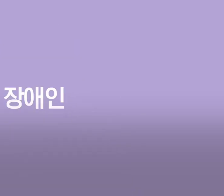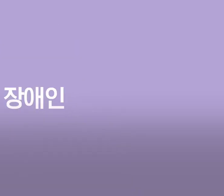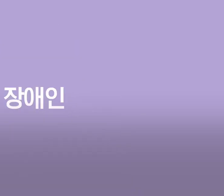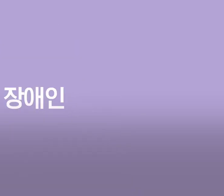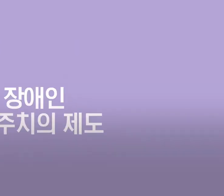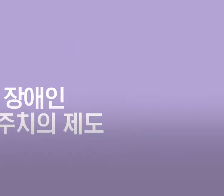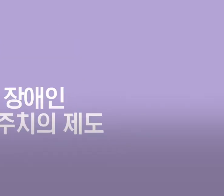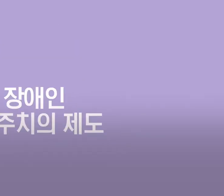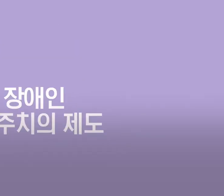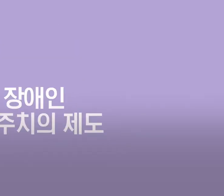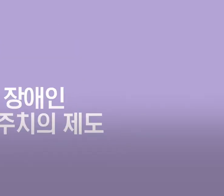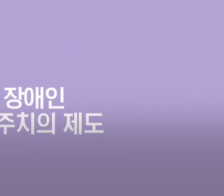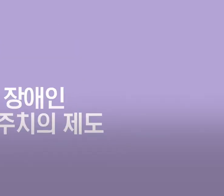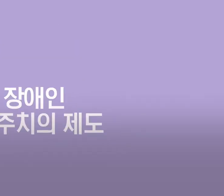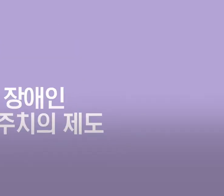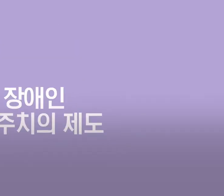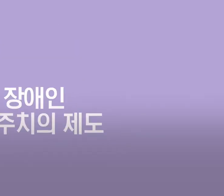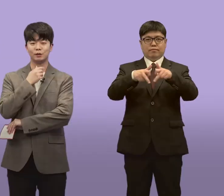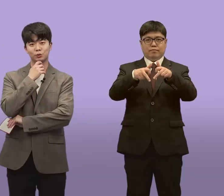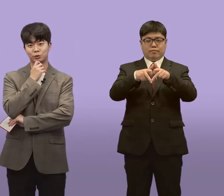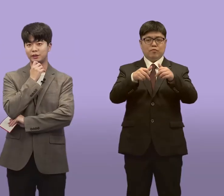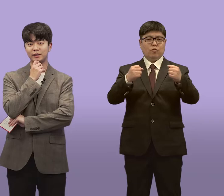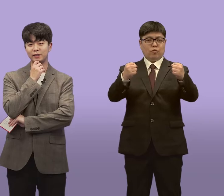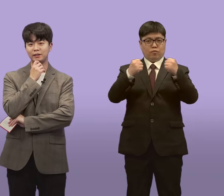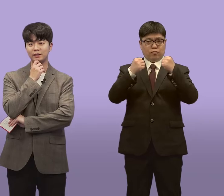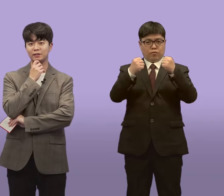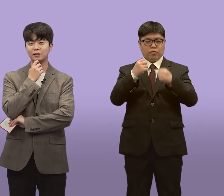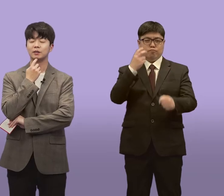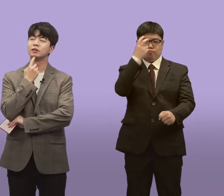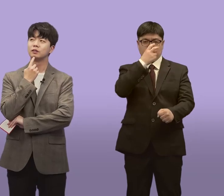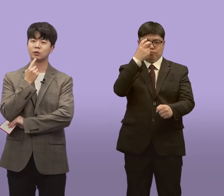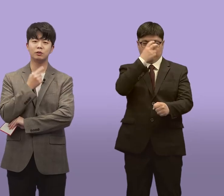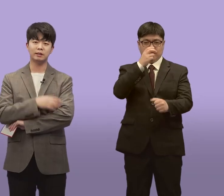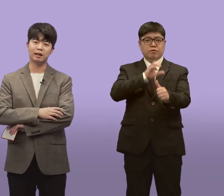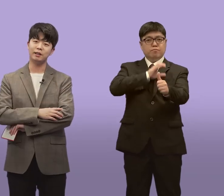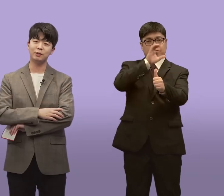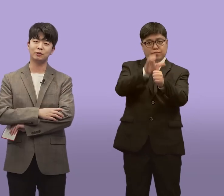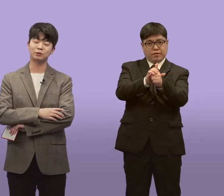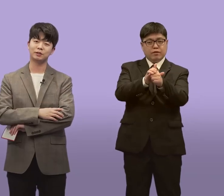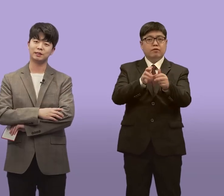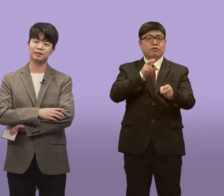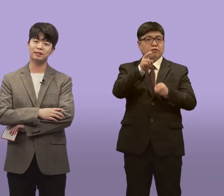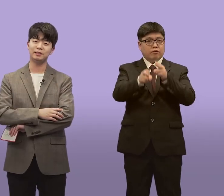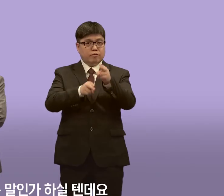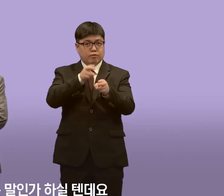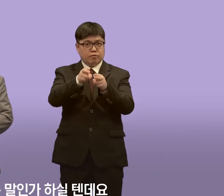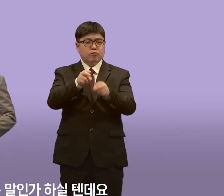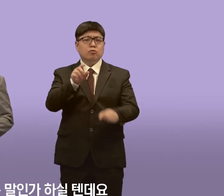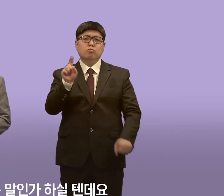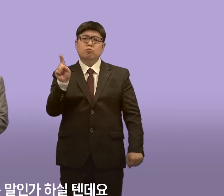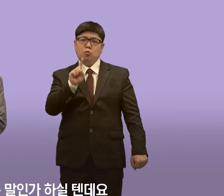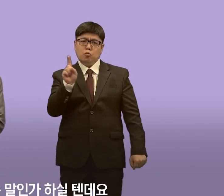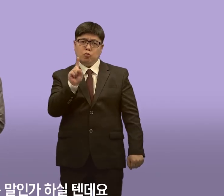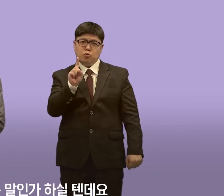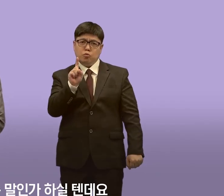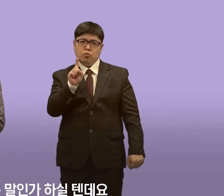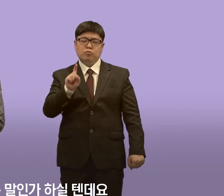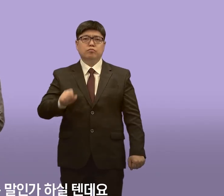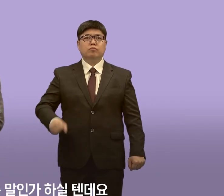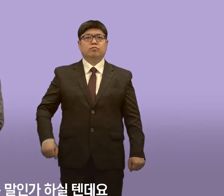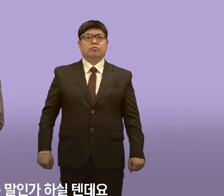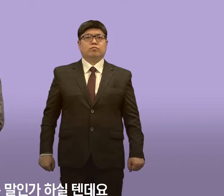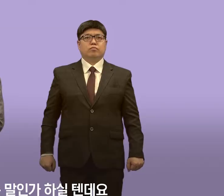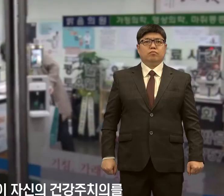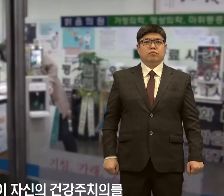장애인 건강주치의 제도입니다. 주치의? 그런데 장애인 건강주치의? 그게 무슨 말인가